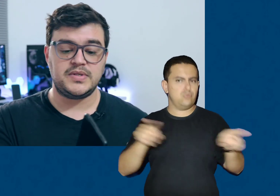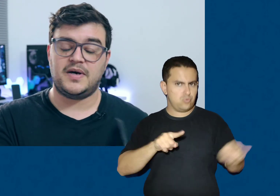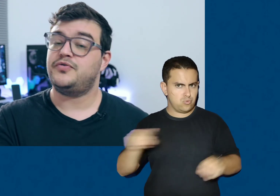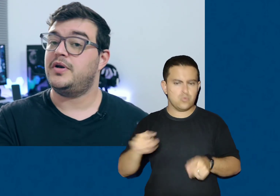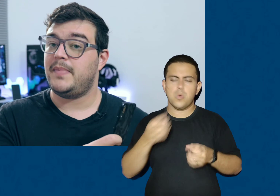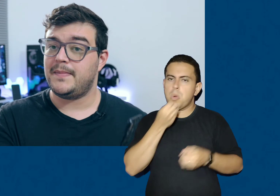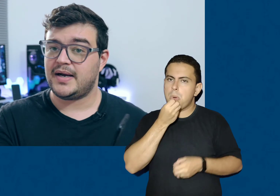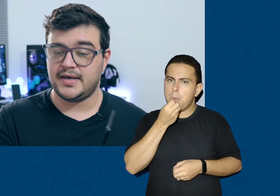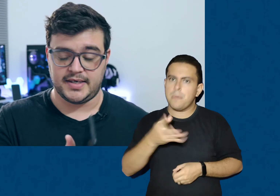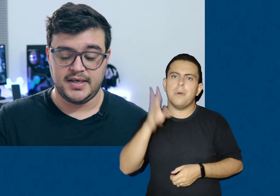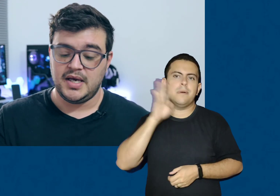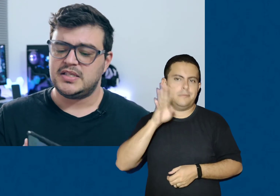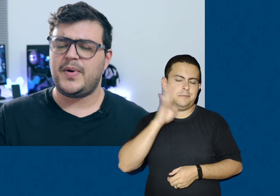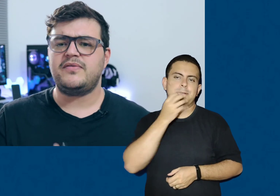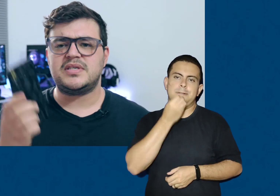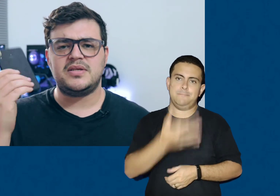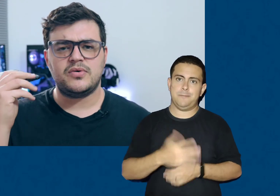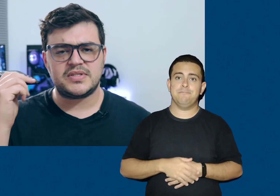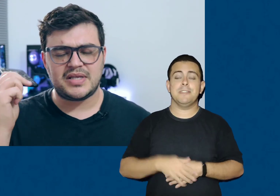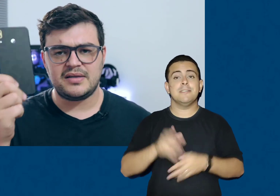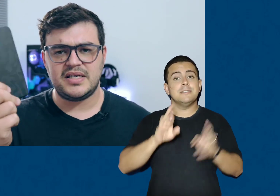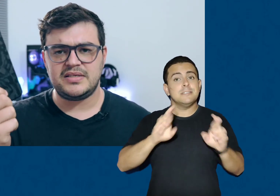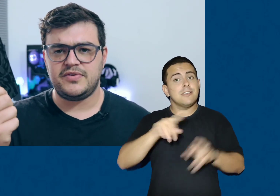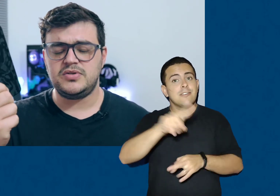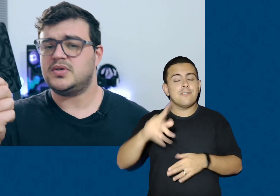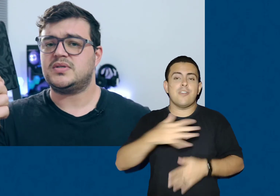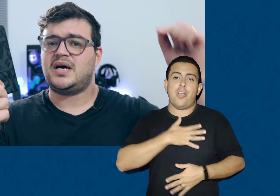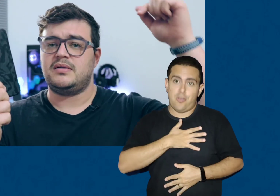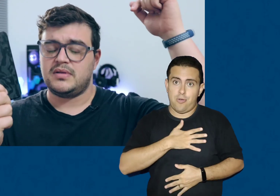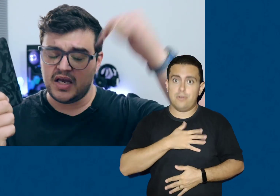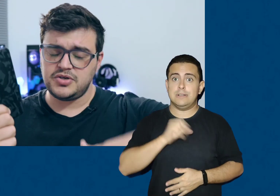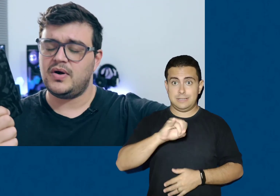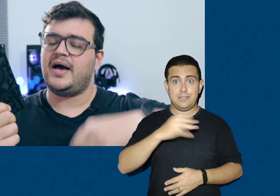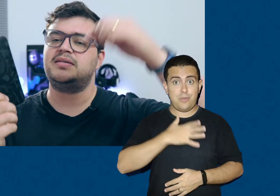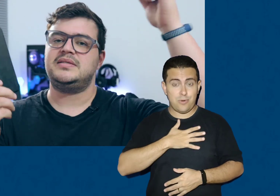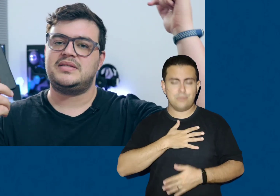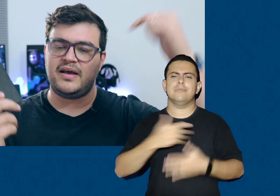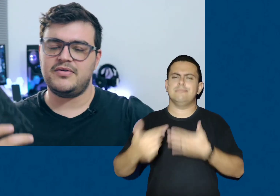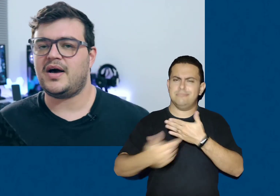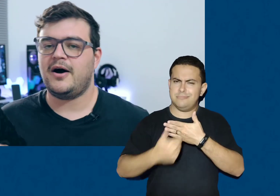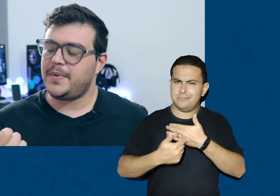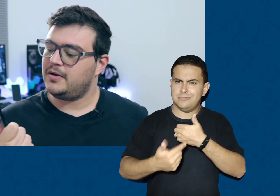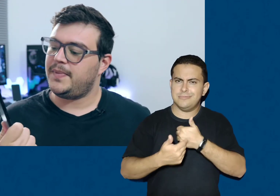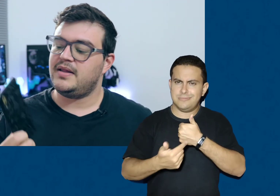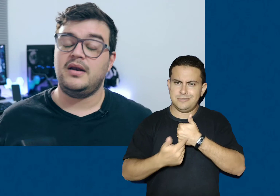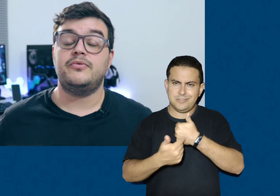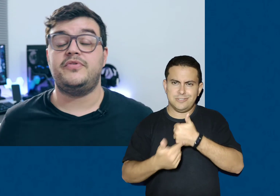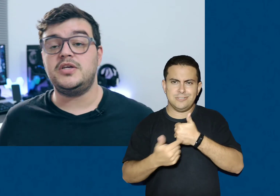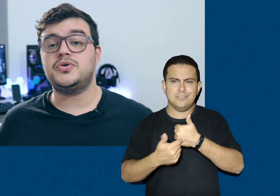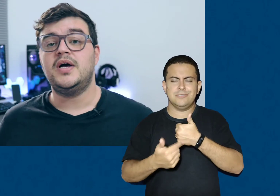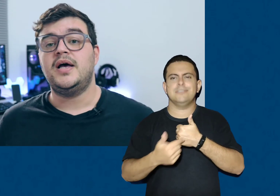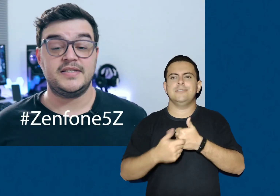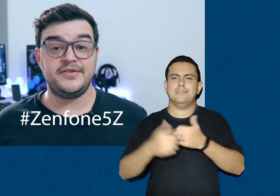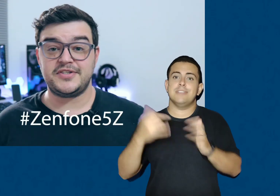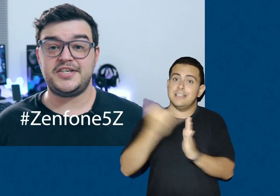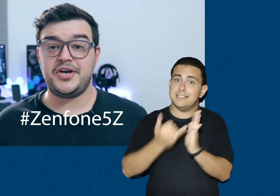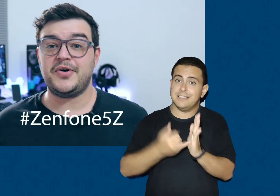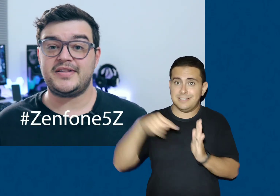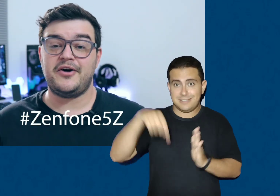é um smartphone bem bacana. Espero que vocês tenham gostado desse vídeo, se gostaram, deixem um like, se inscrevam no canal para não perder nenhum vídeo, se você chegou até